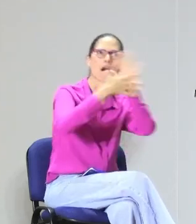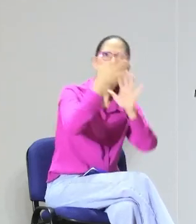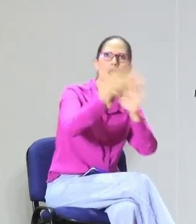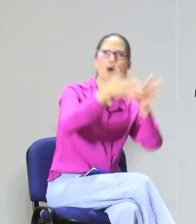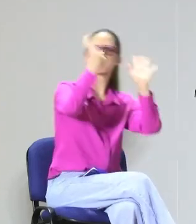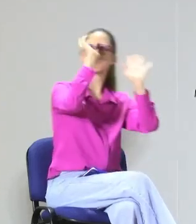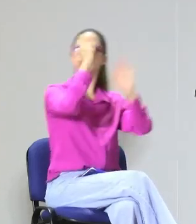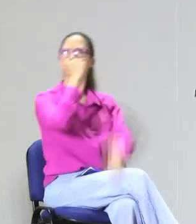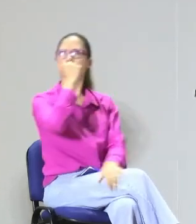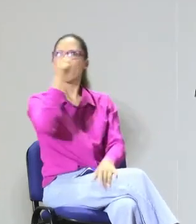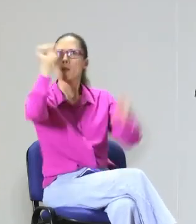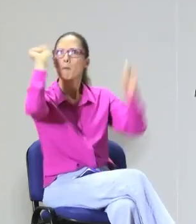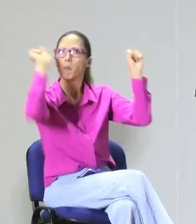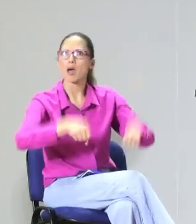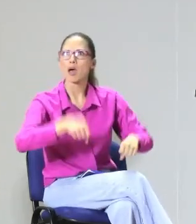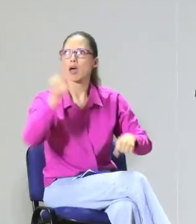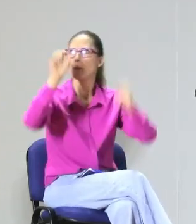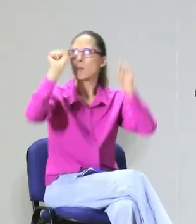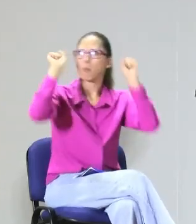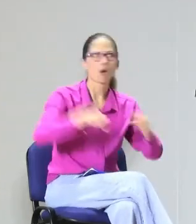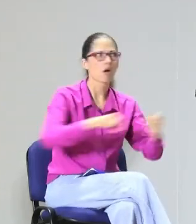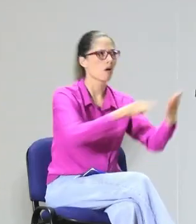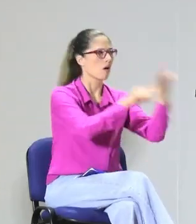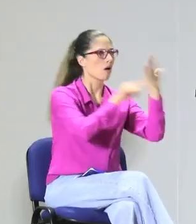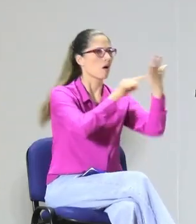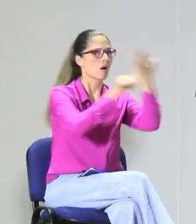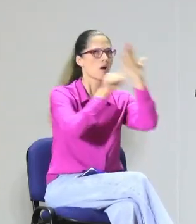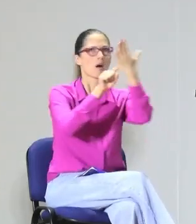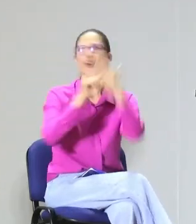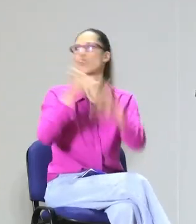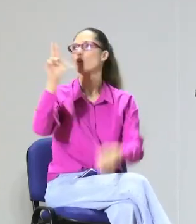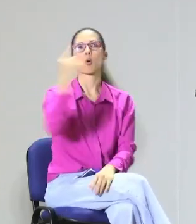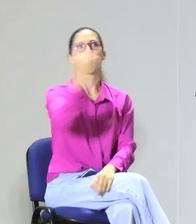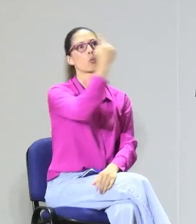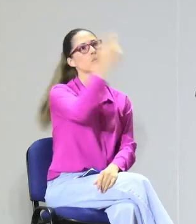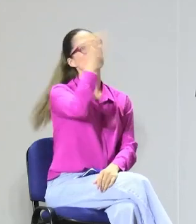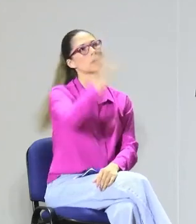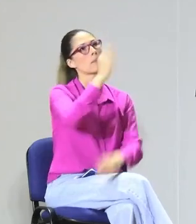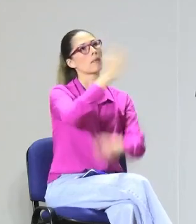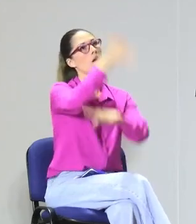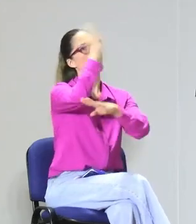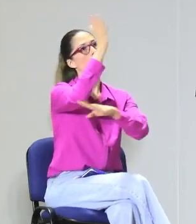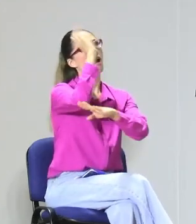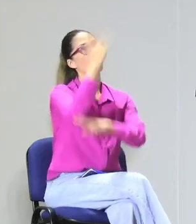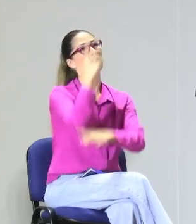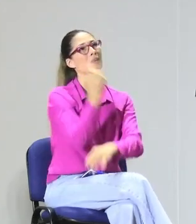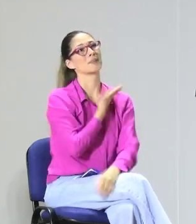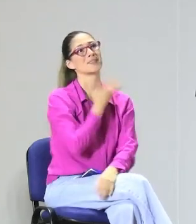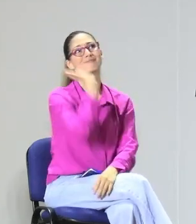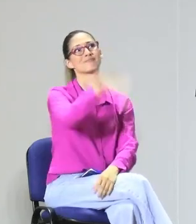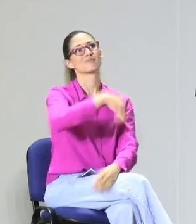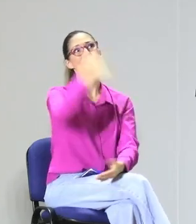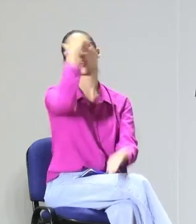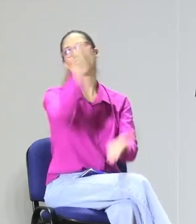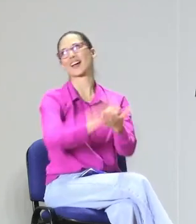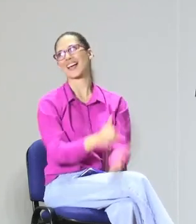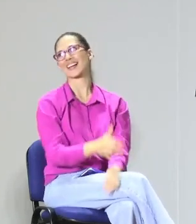que los padres de familia se den cuenta que hay un gran potencial de sus hijos sin la necesidad de un implante y que no